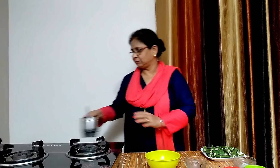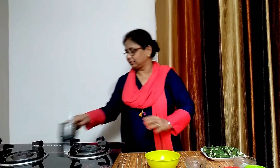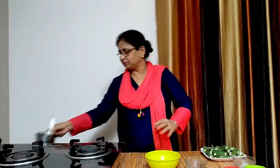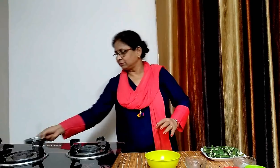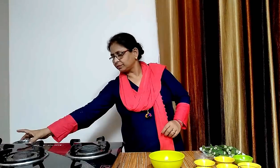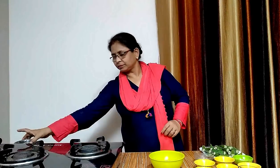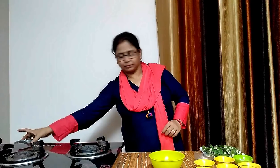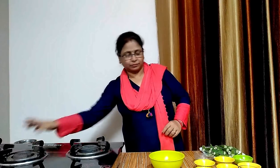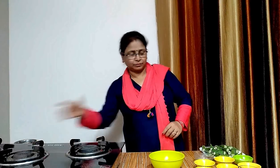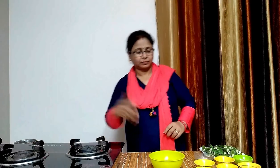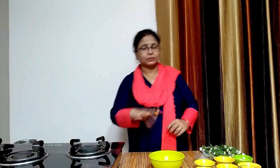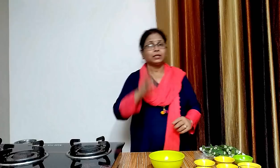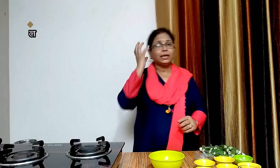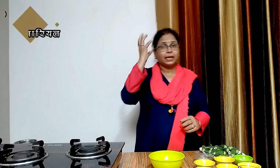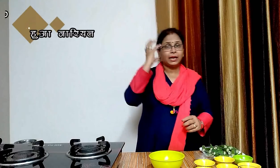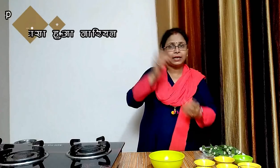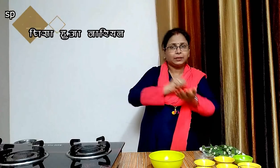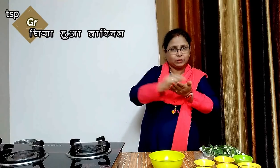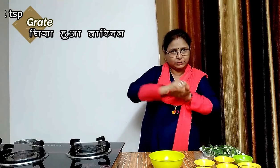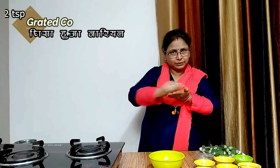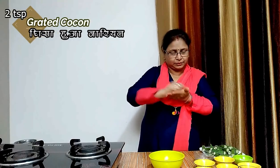अब इसमें दो चमच किसाओ अनारियन